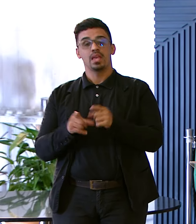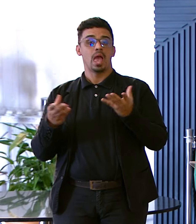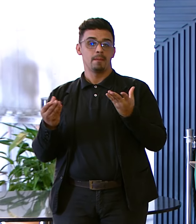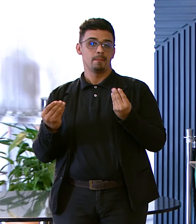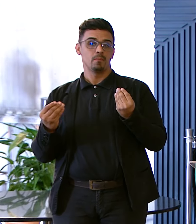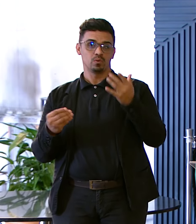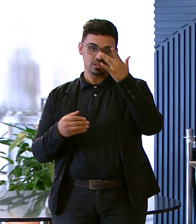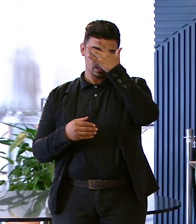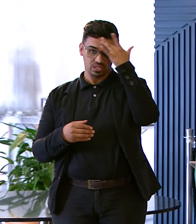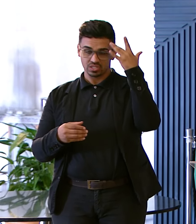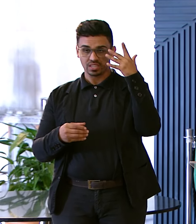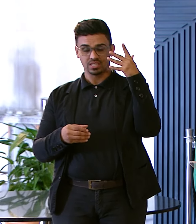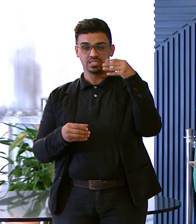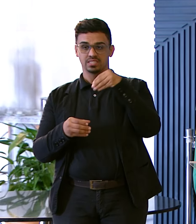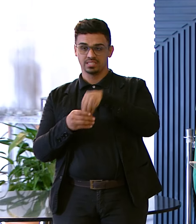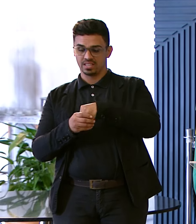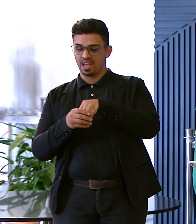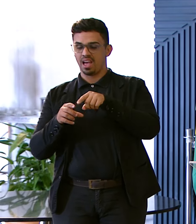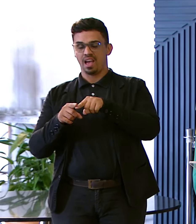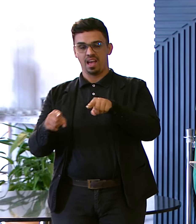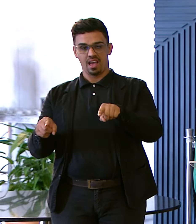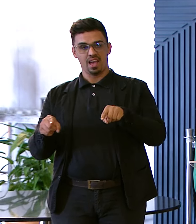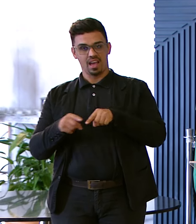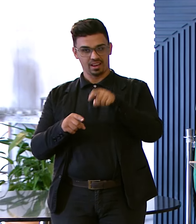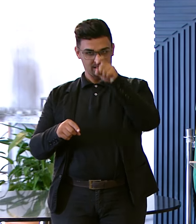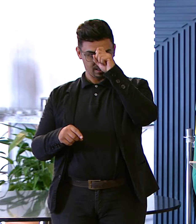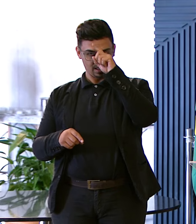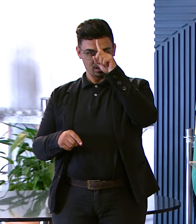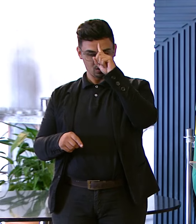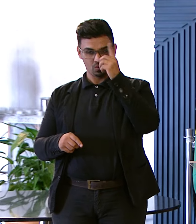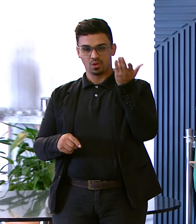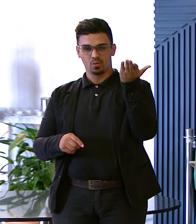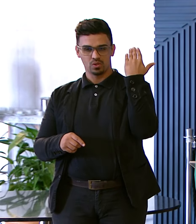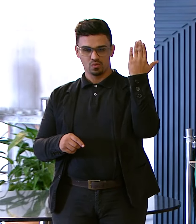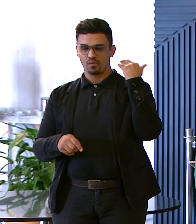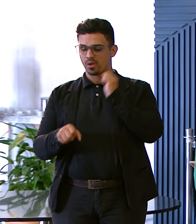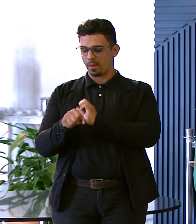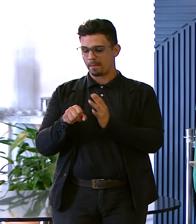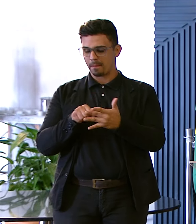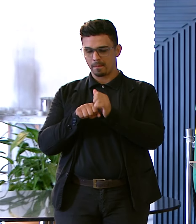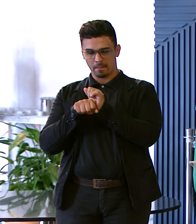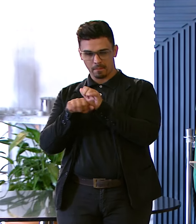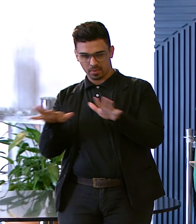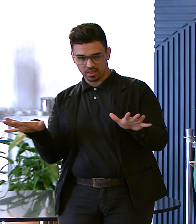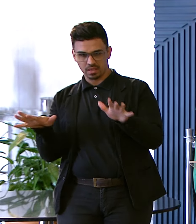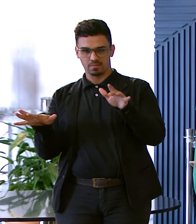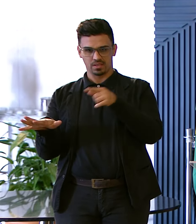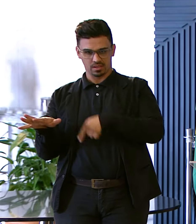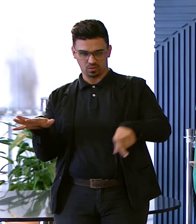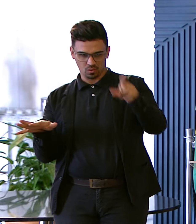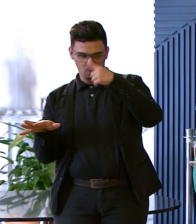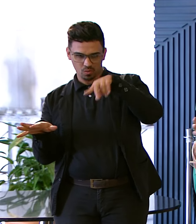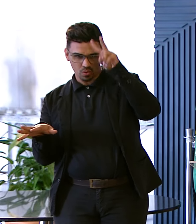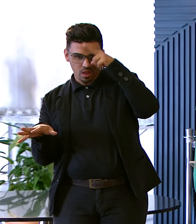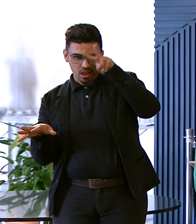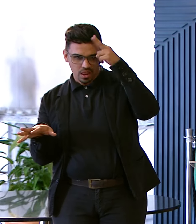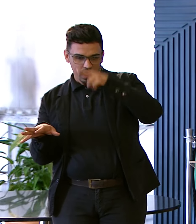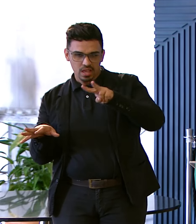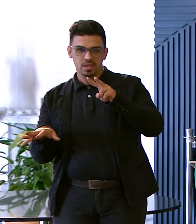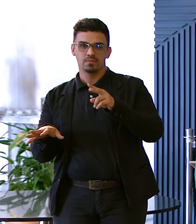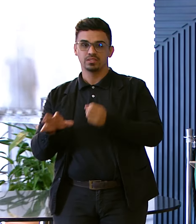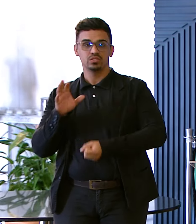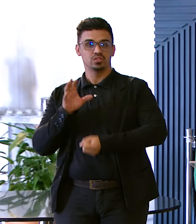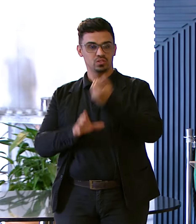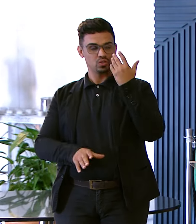Que está ali dentro Quando veio a pandemia Todo mundo se lembra Nós criamos A unidade Do Carlos